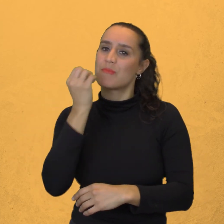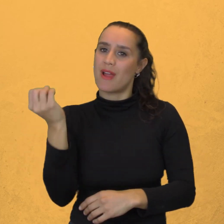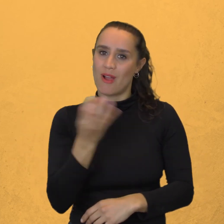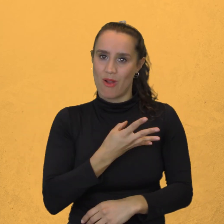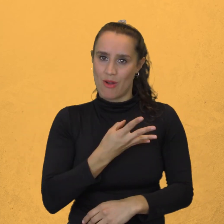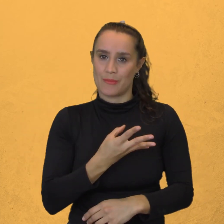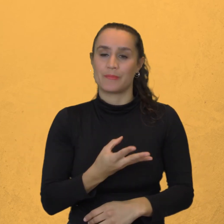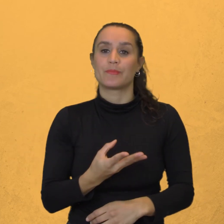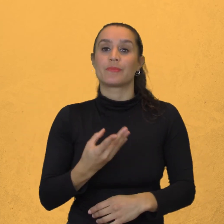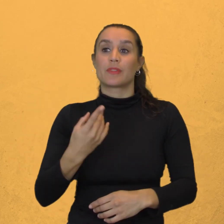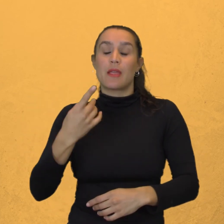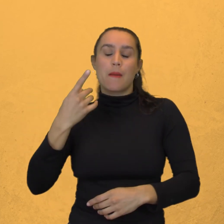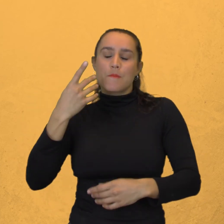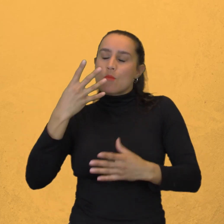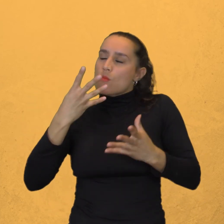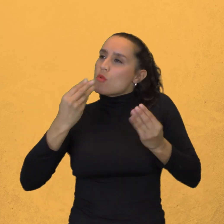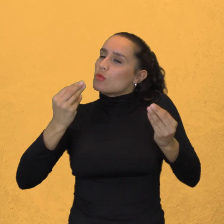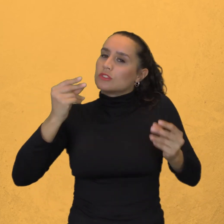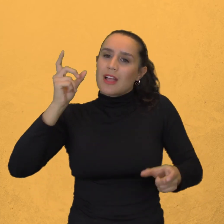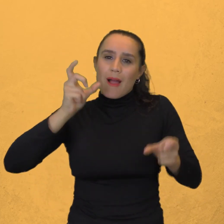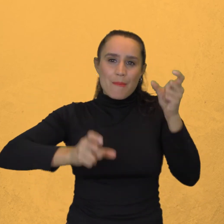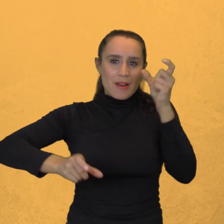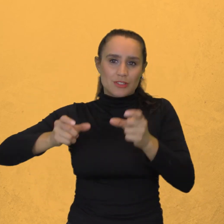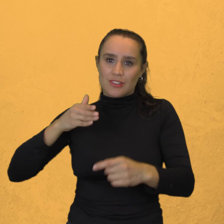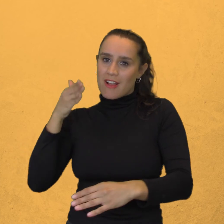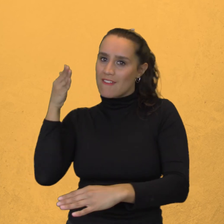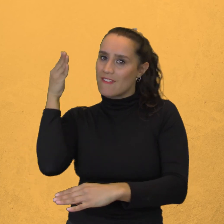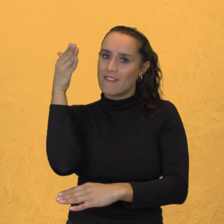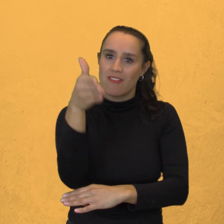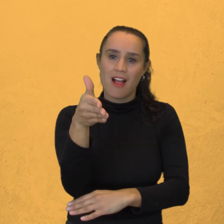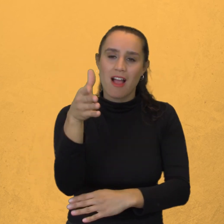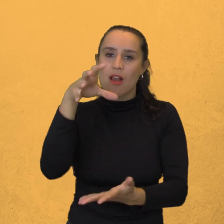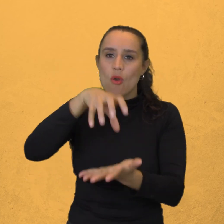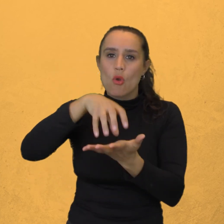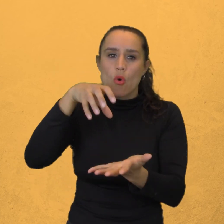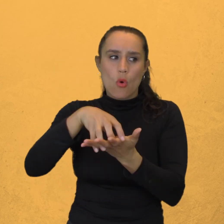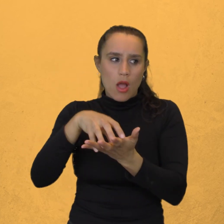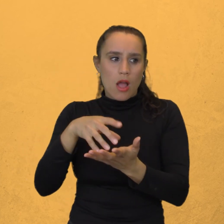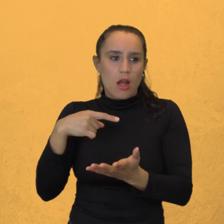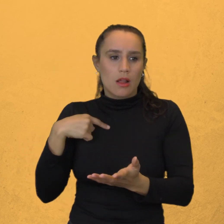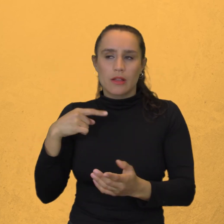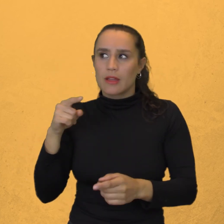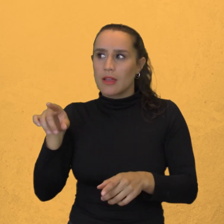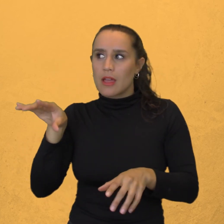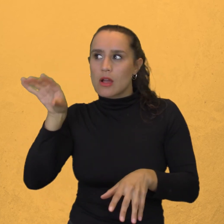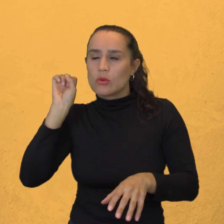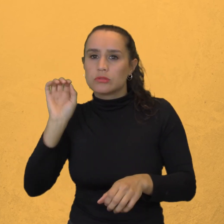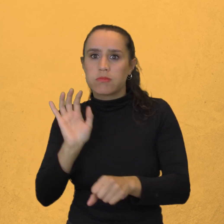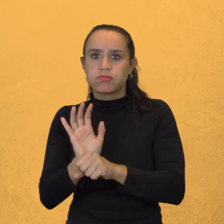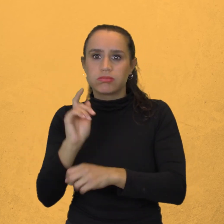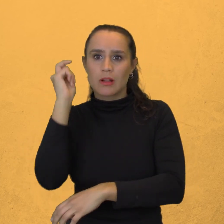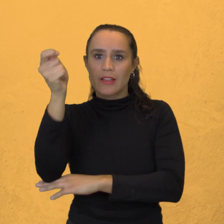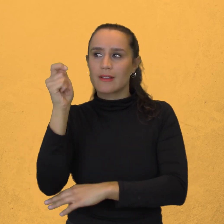Mucha Pero mucha gente Ha escuchado Resollar O resoplar Al Quijote Detrás de las paredes De la torre